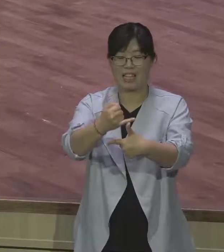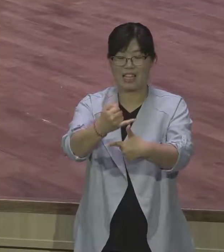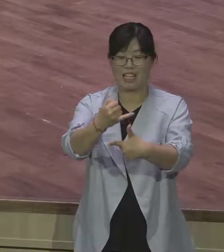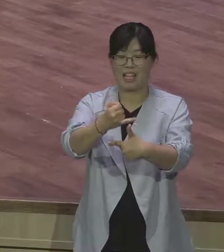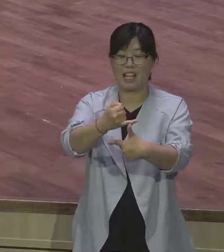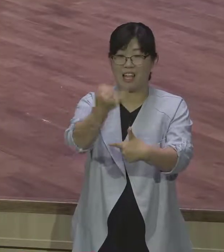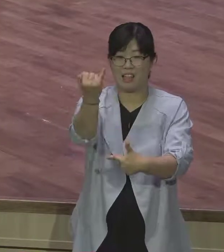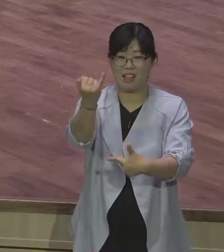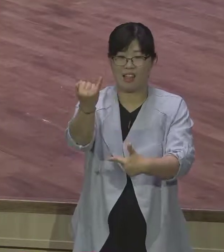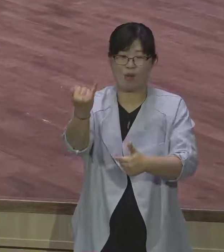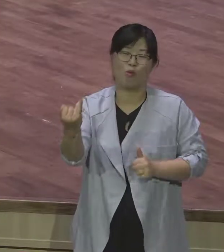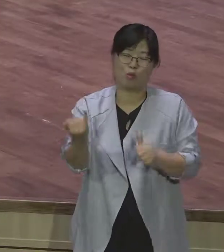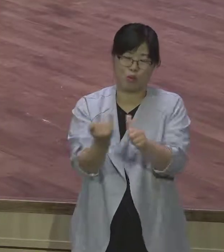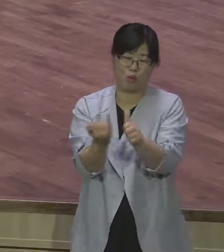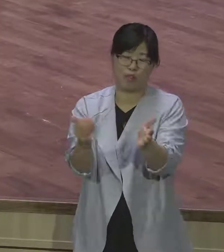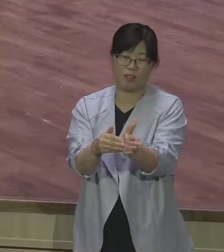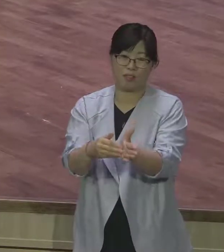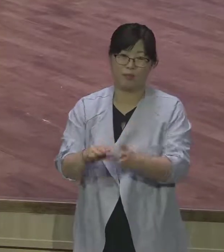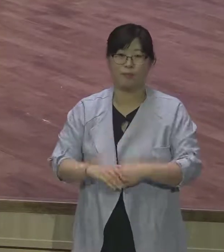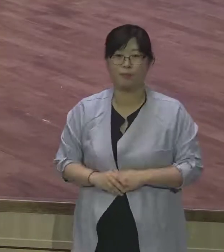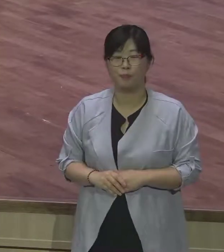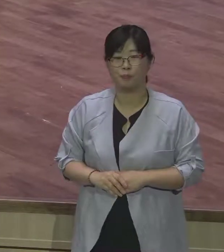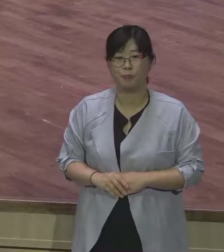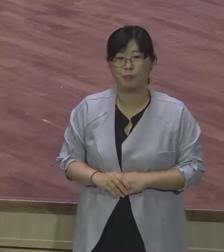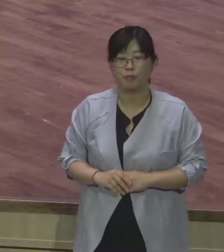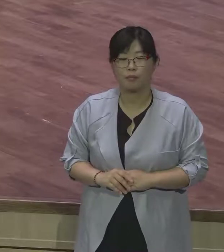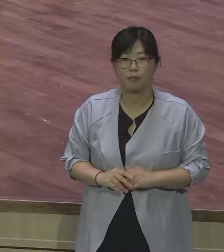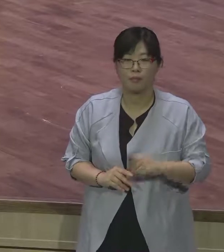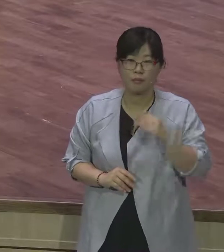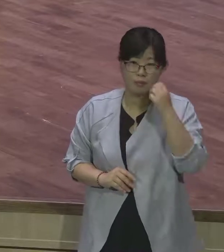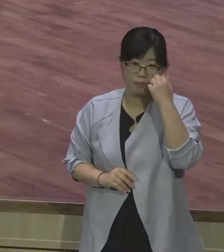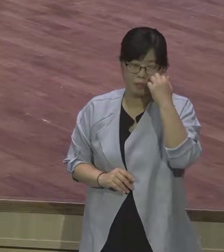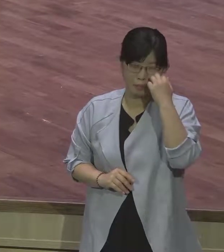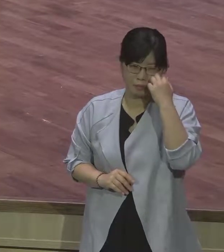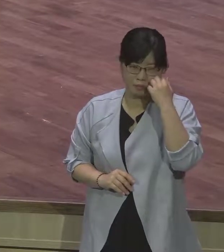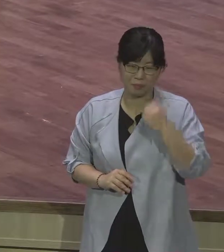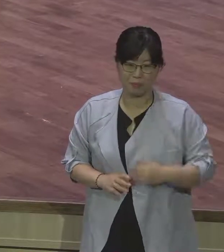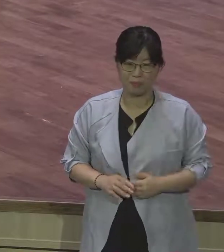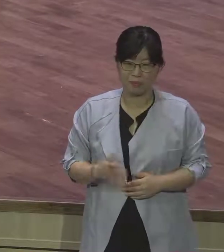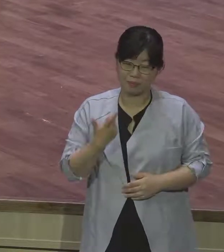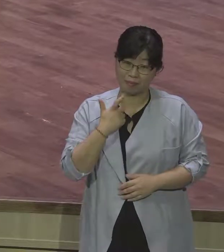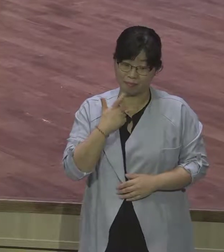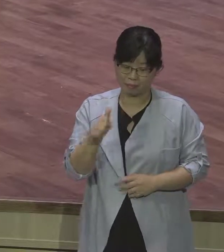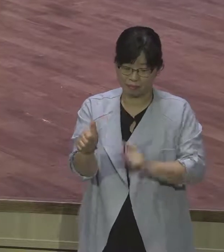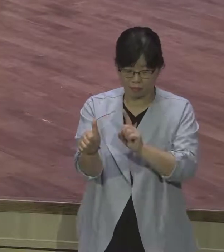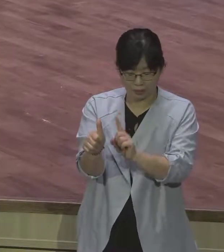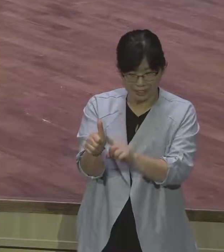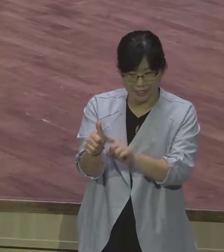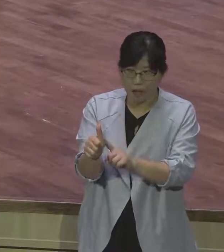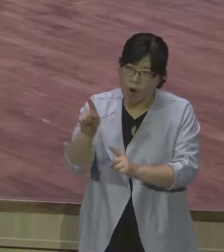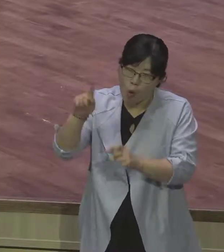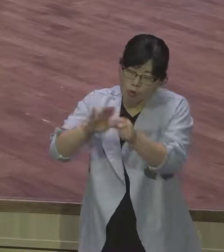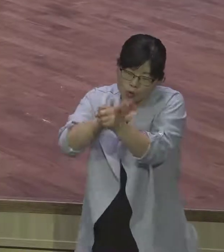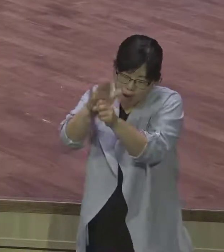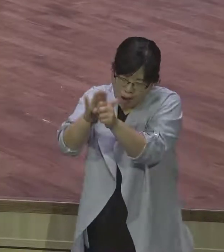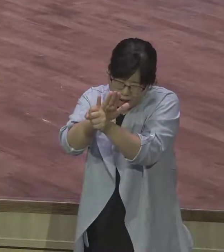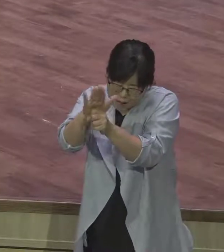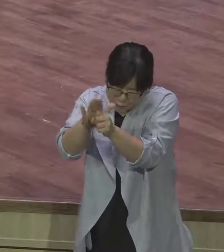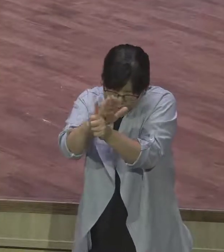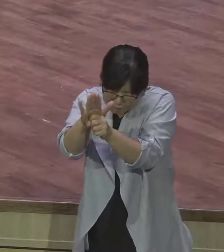육신의 눈으로 볼 때 사랑하는 사람을 위해서 7년 봉사하겠다. 말하는